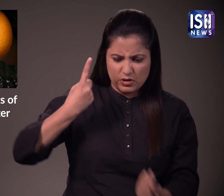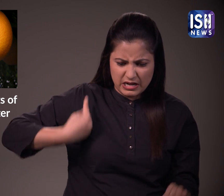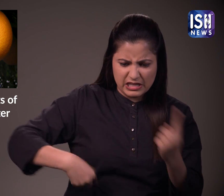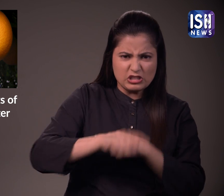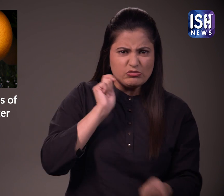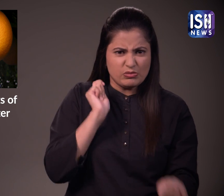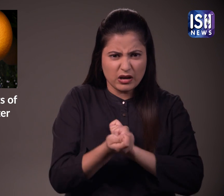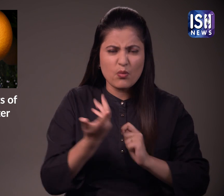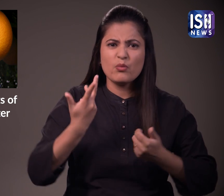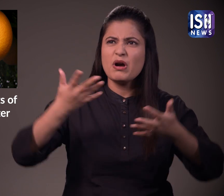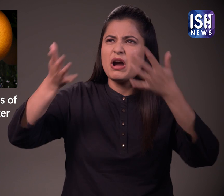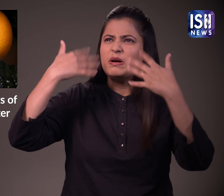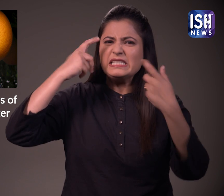कारण मुहासे हो जाते है